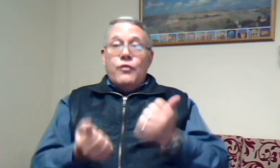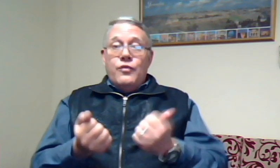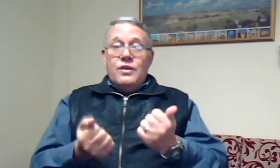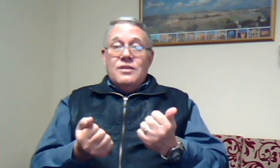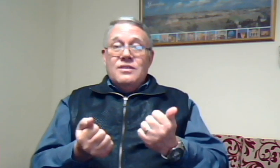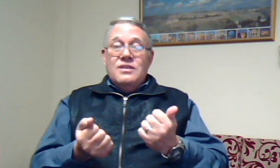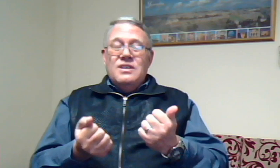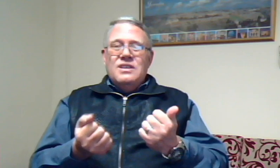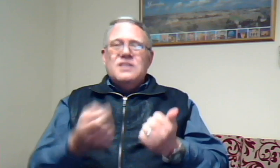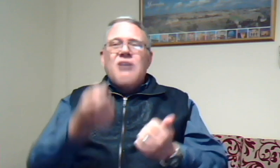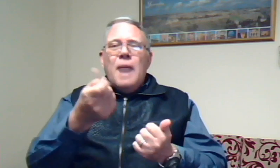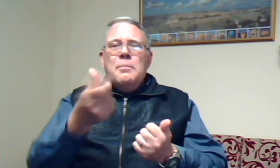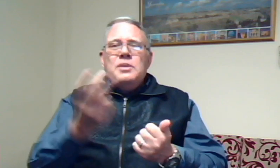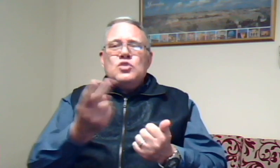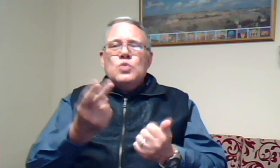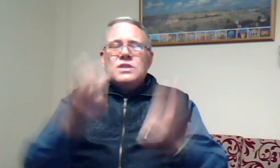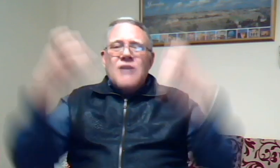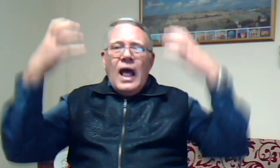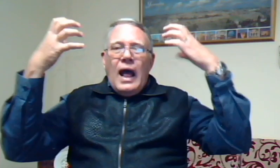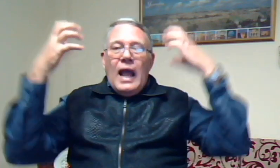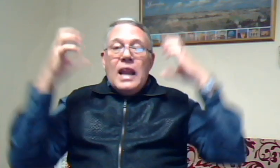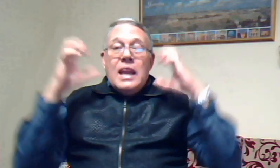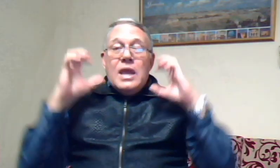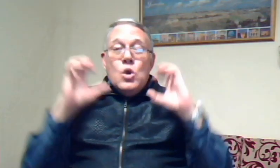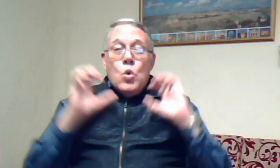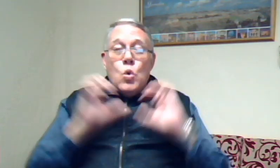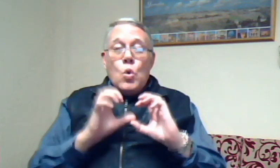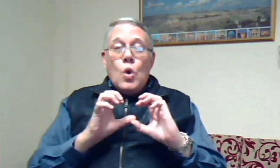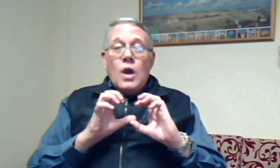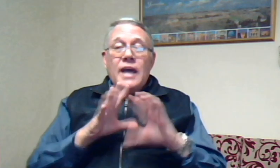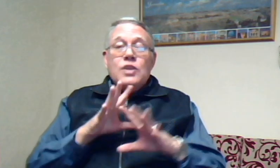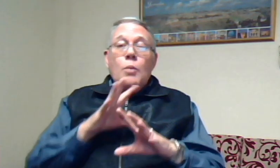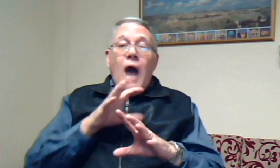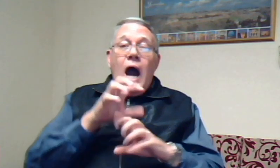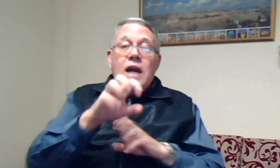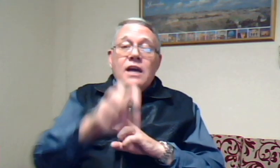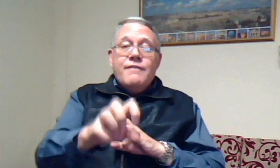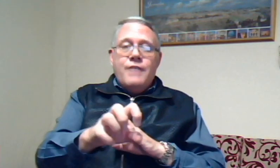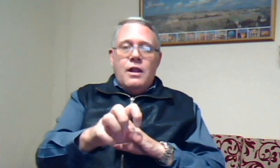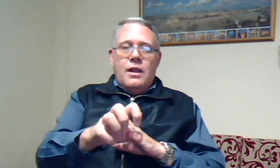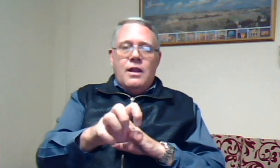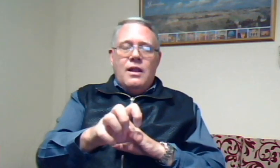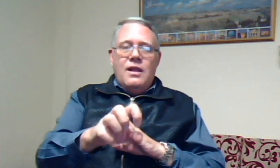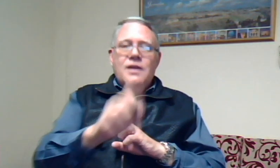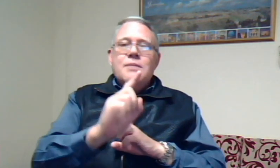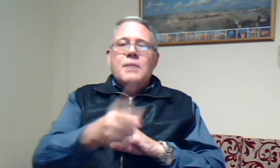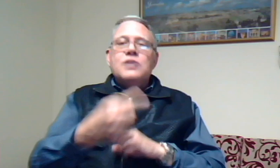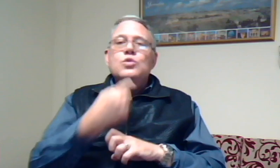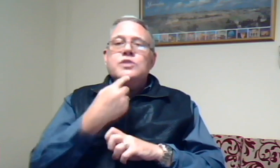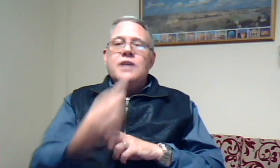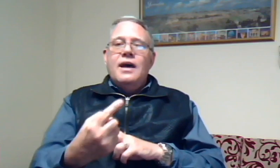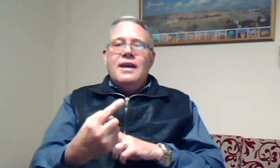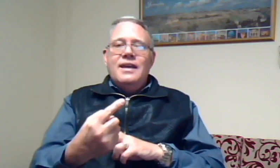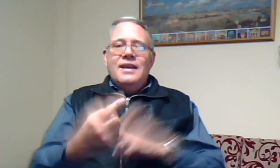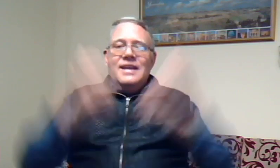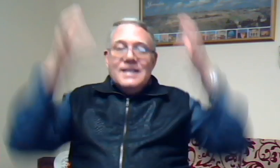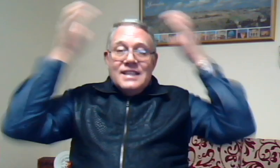Amper soos Een liew Het hom aangeval Maar toe sê hy Die